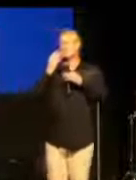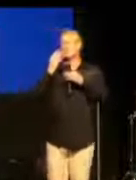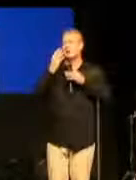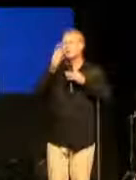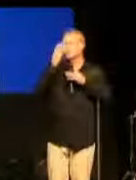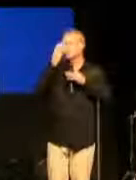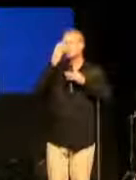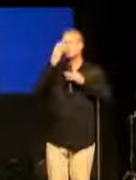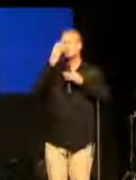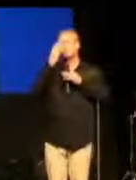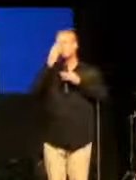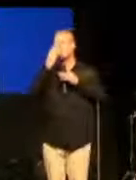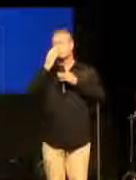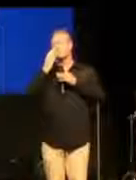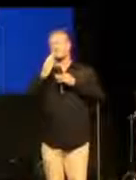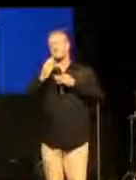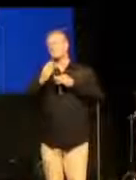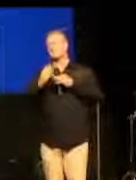immer schwerer.